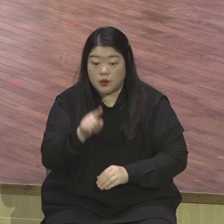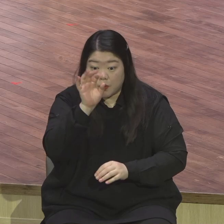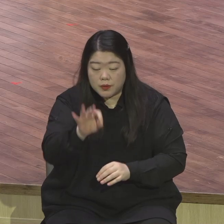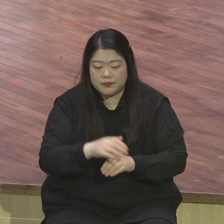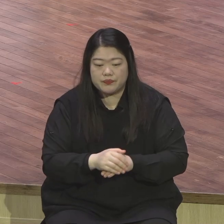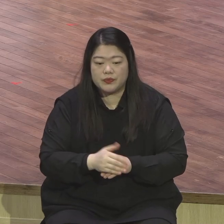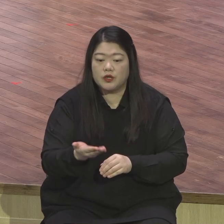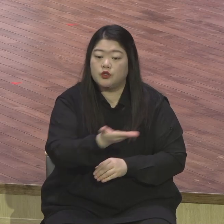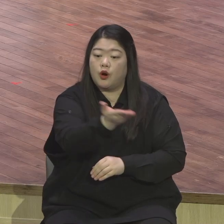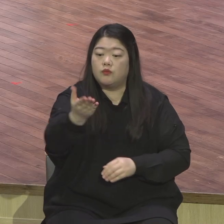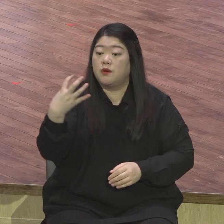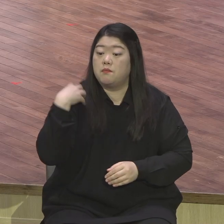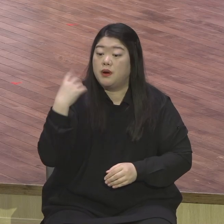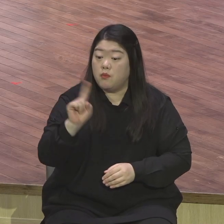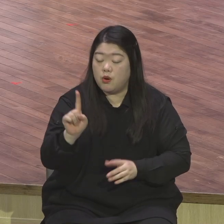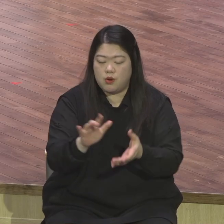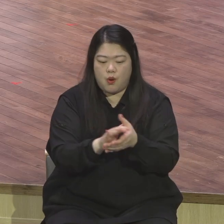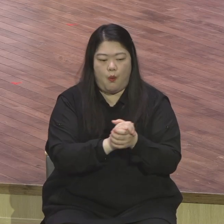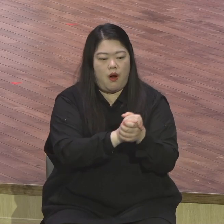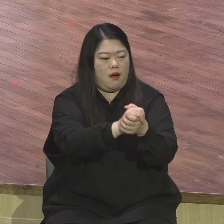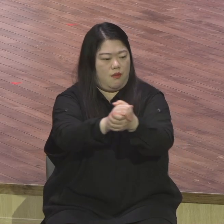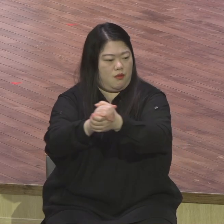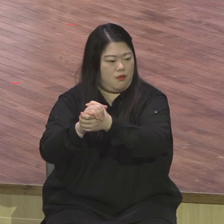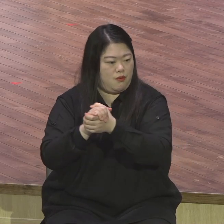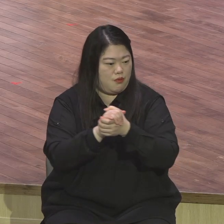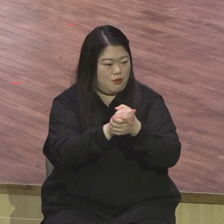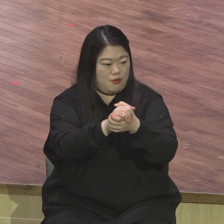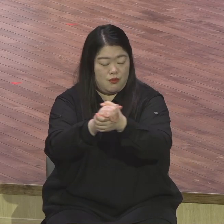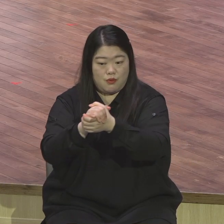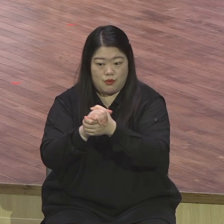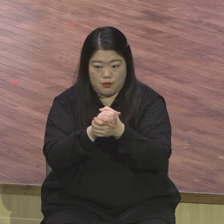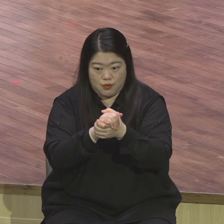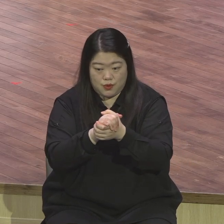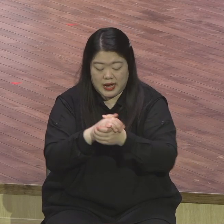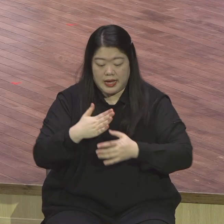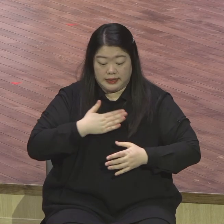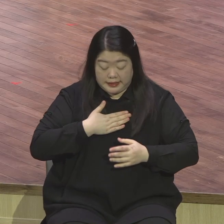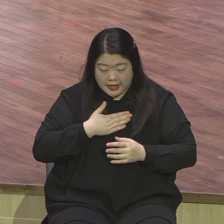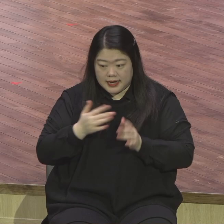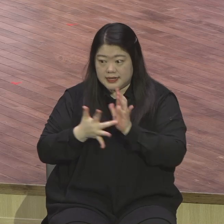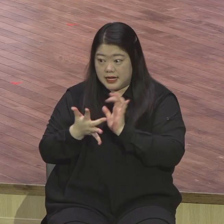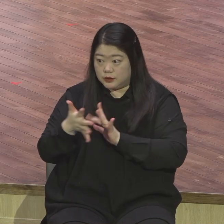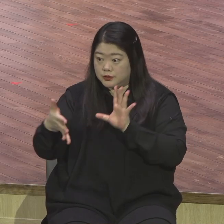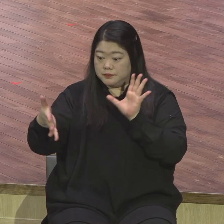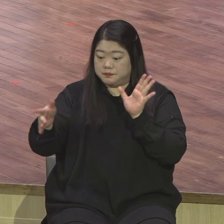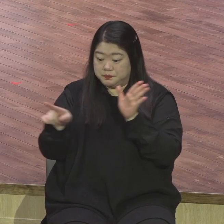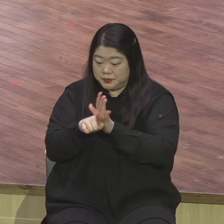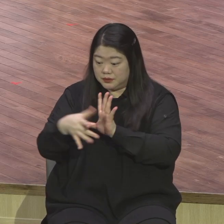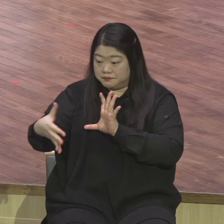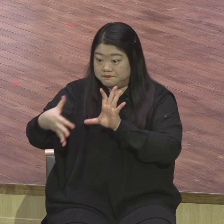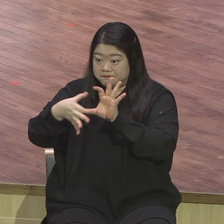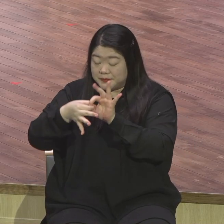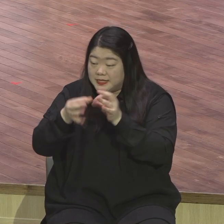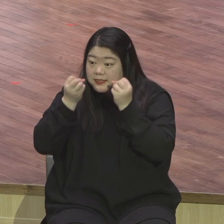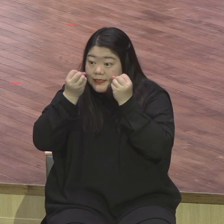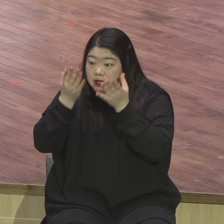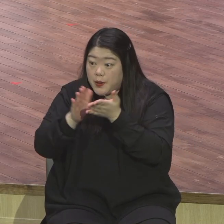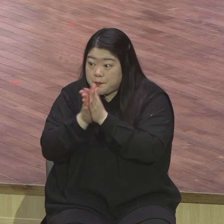직분을 주셨다 그랬어요 새롭게 새로운 피조물로 변화되었는데 이어지는 것은 뭐냐 화목하게 하는